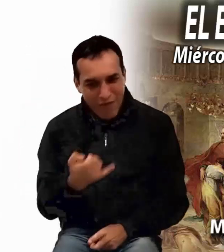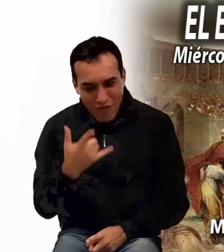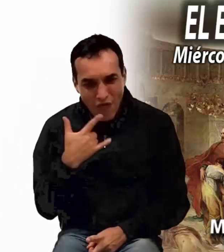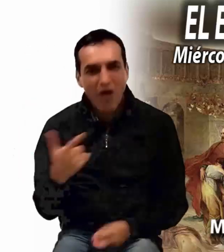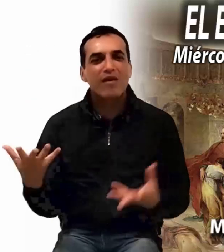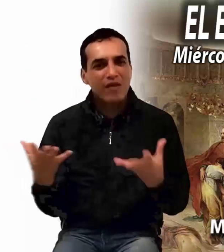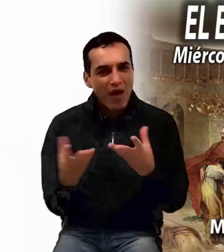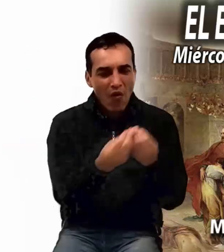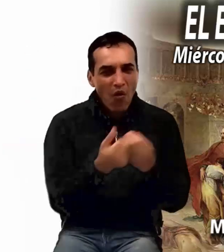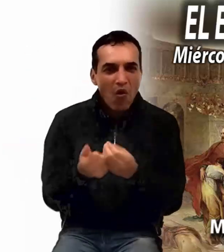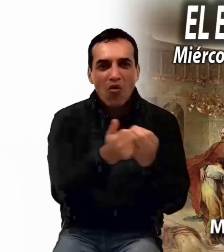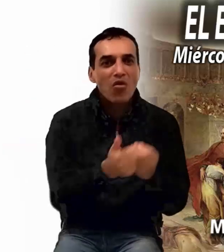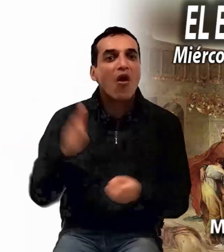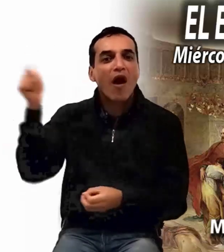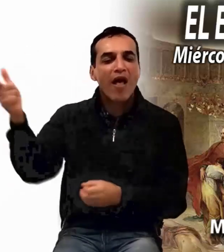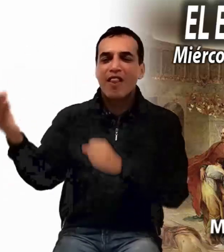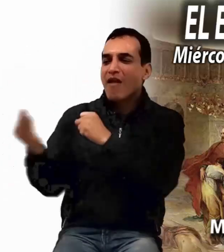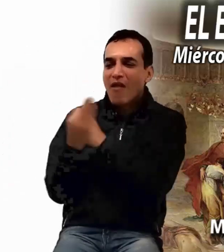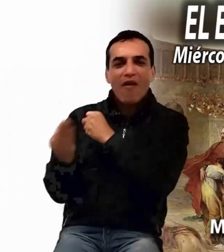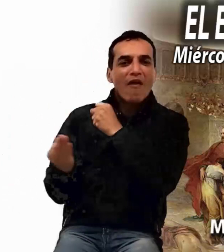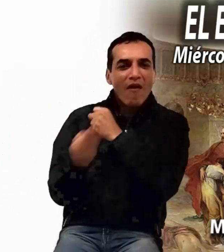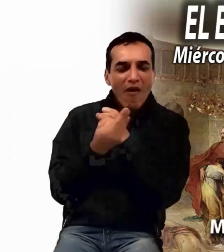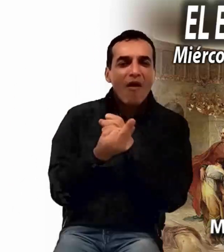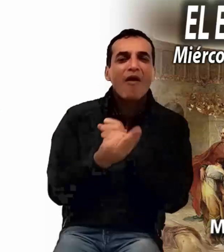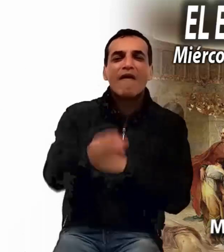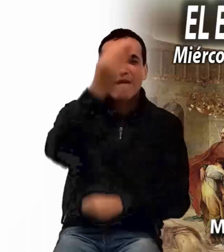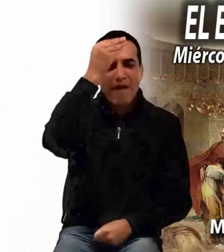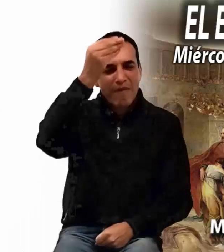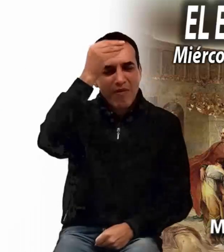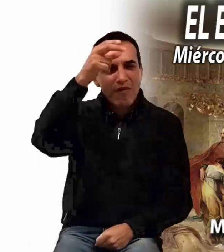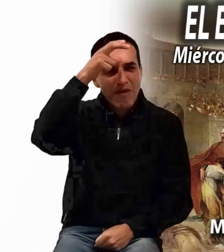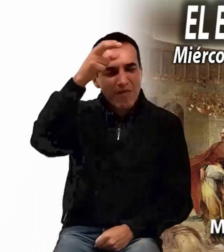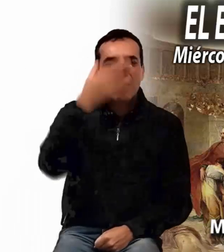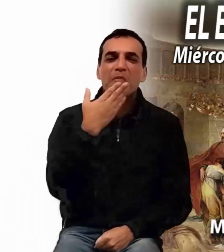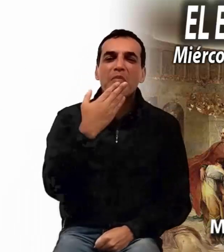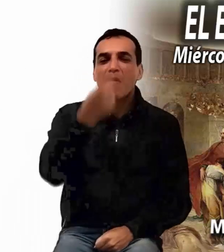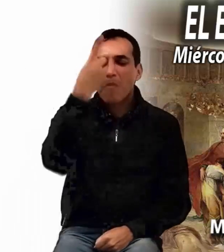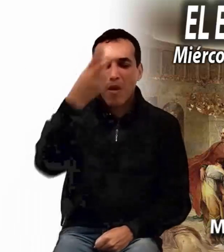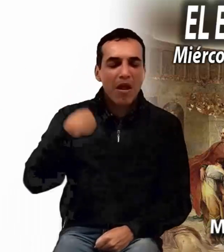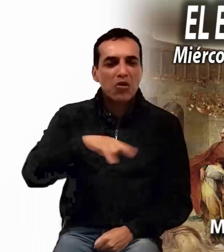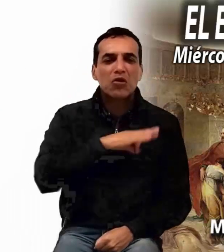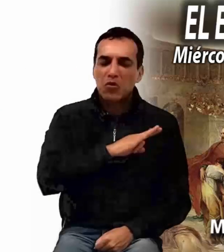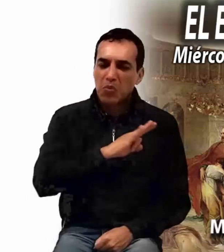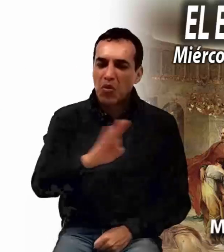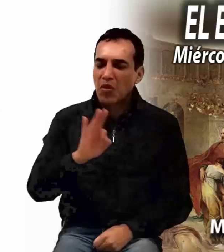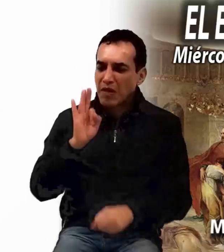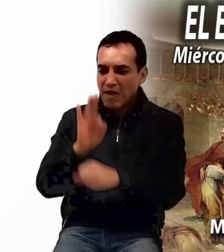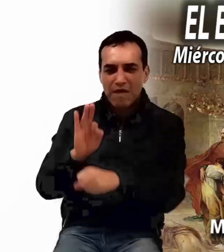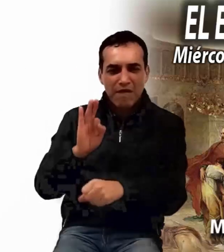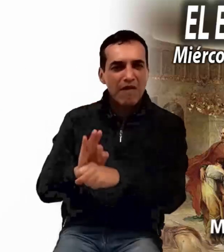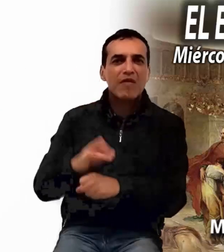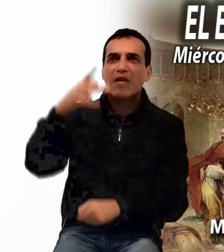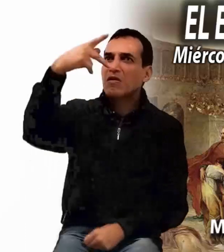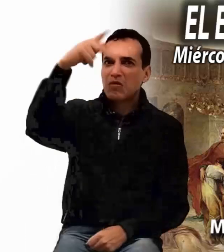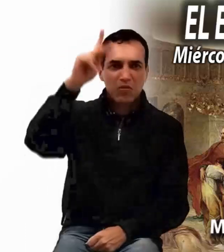y nos dará las palabras sabias, las palabras necesarias para defender su verdad.